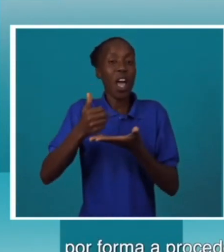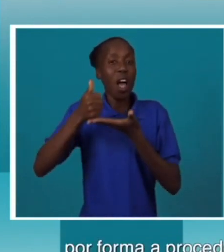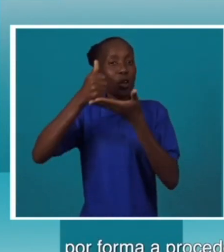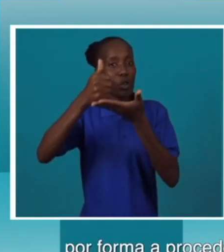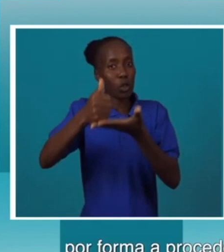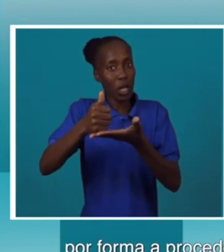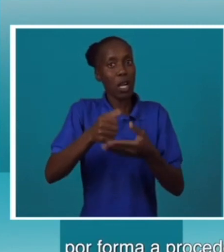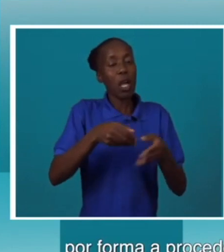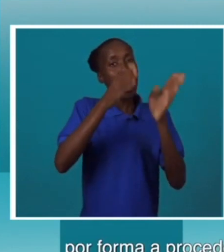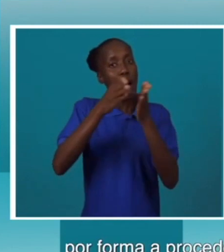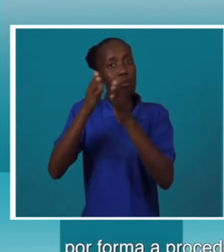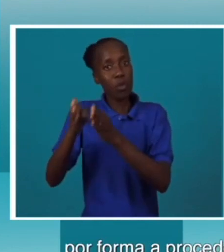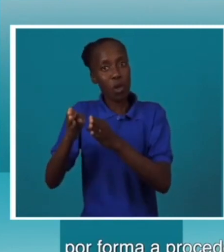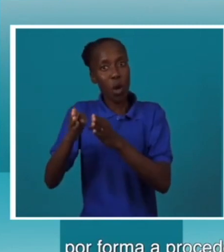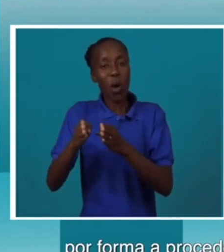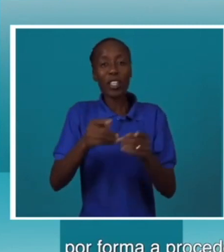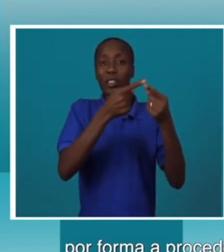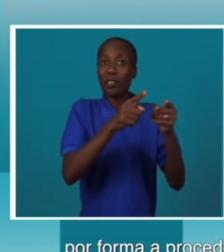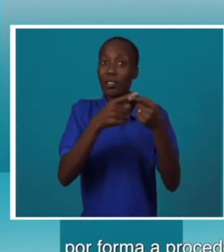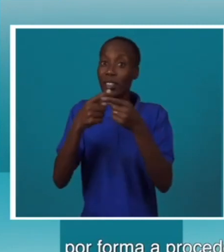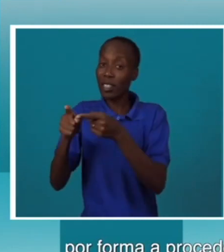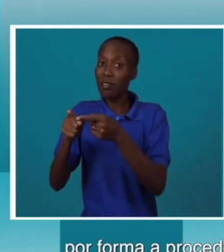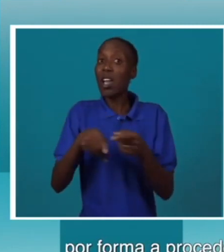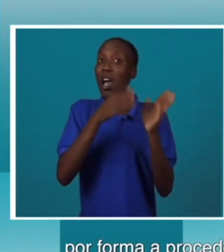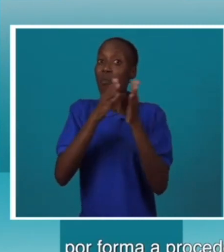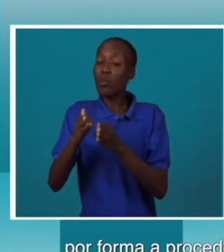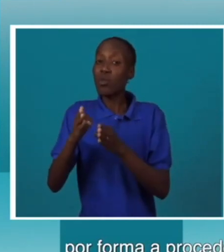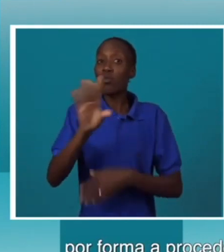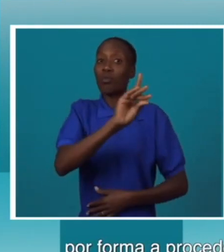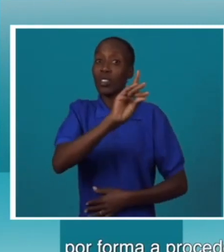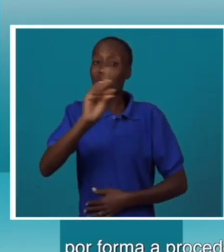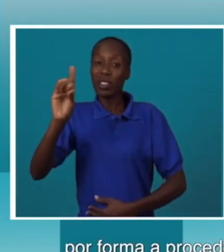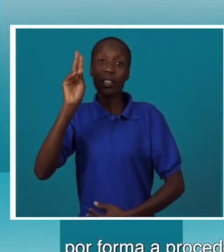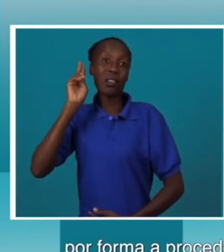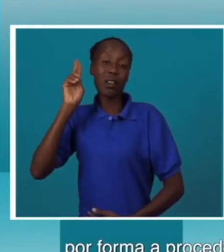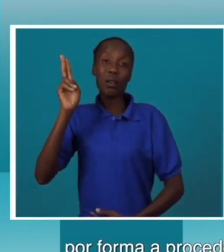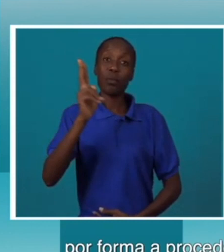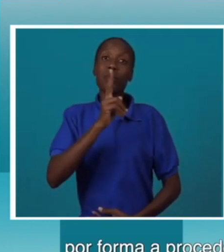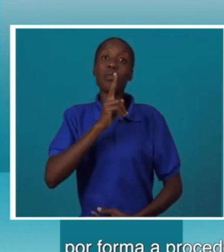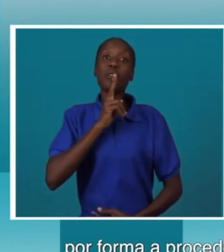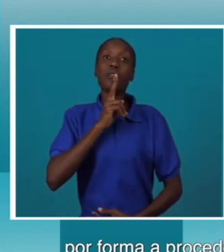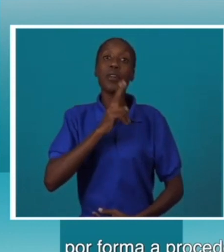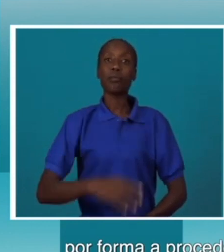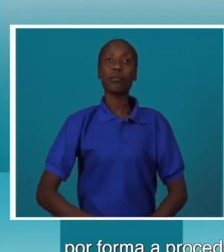atendimento mais diferenciado e dirigido às pessoas que têm deficiência auditiva.